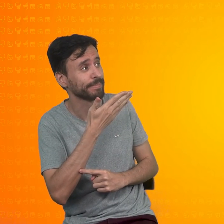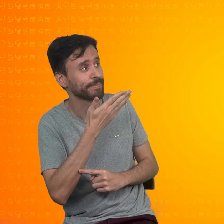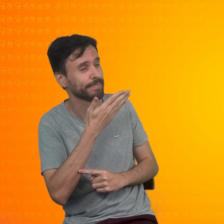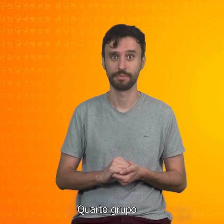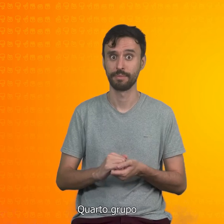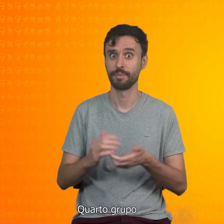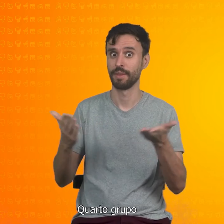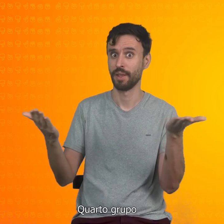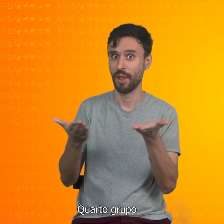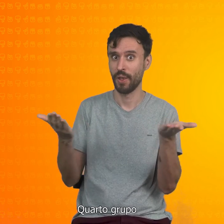Quarto grupo.